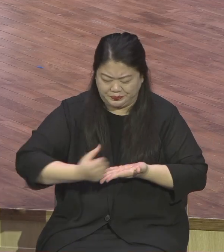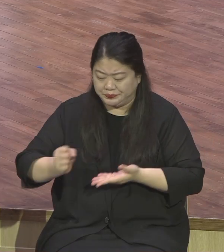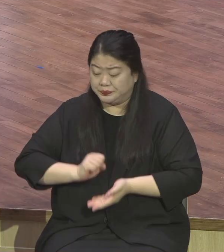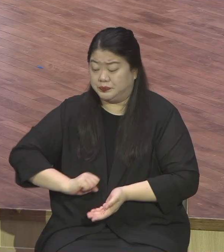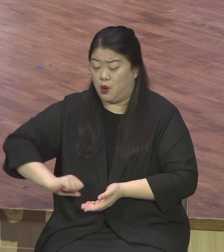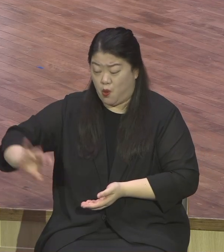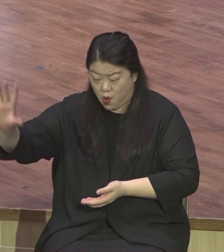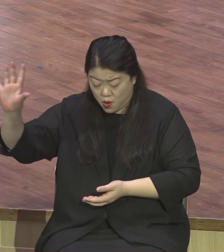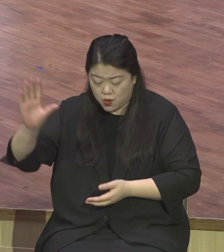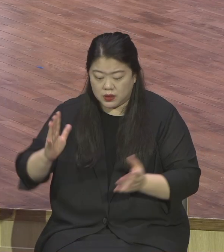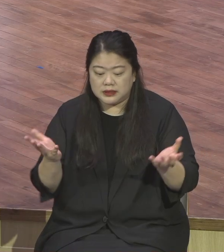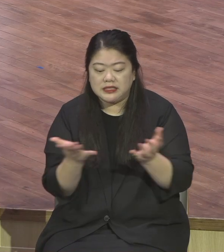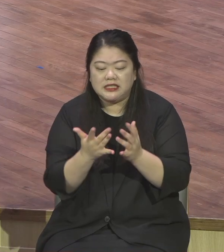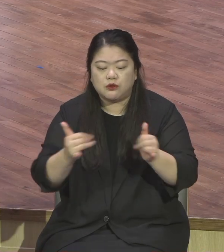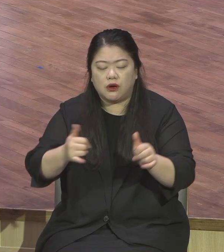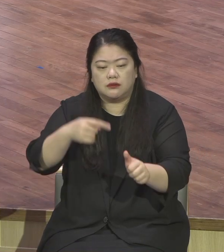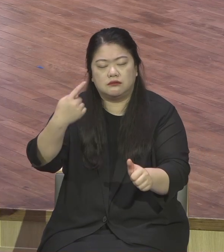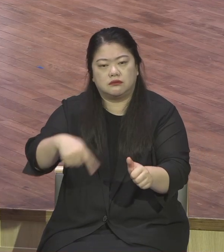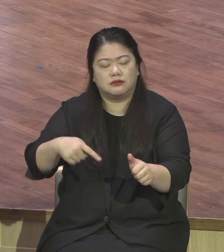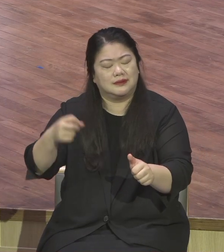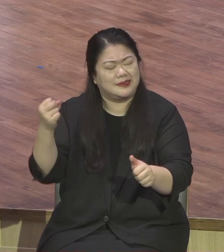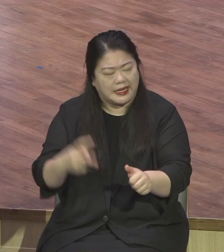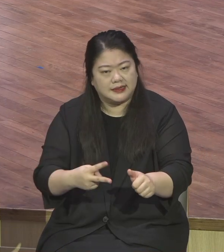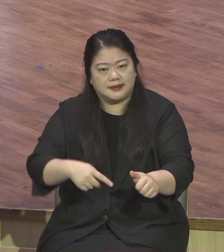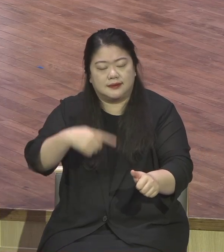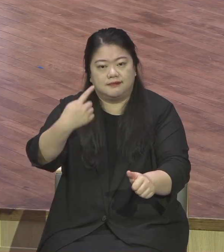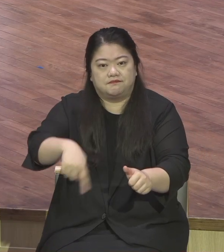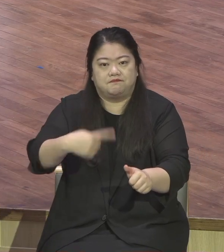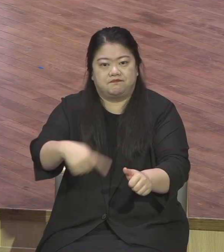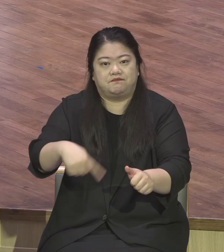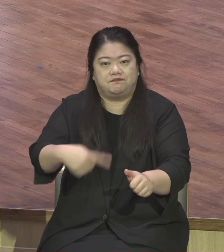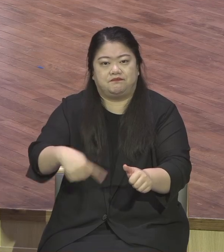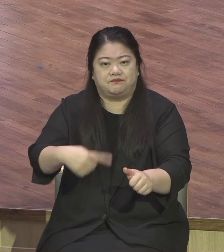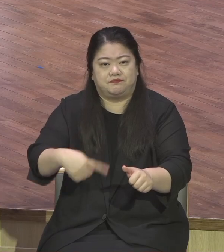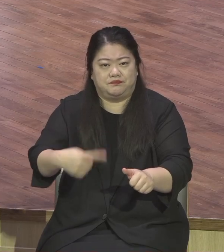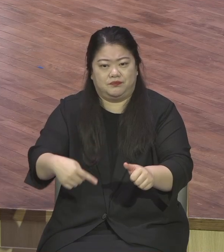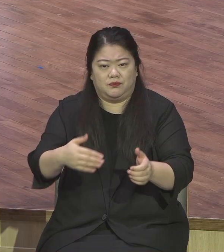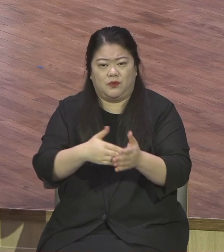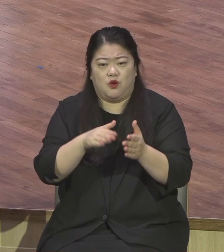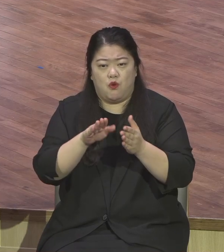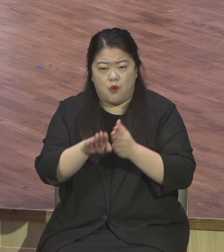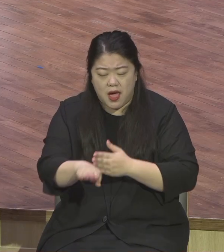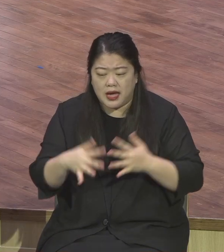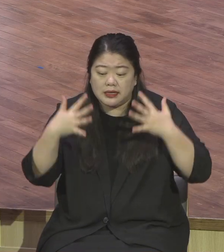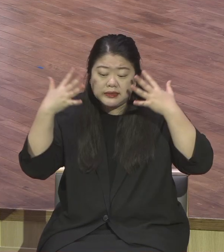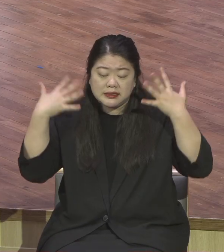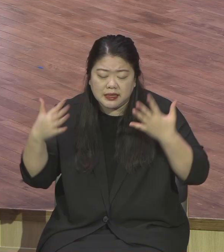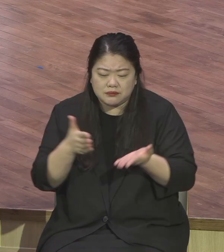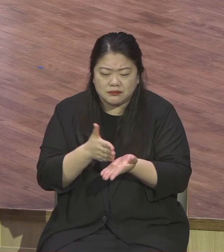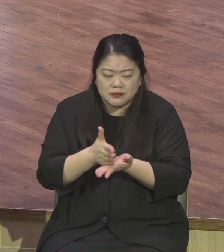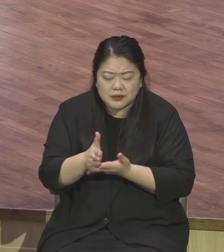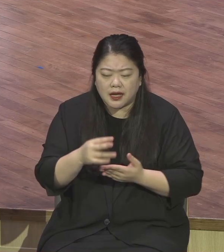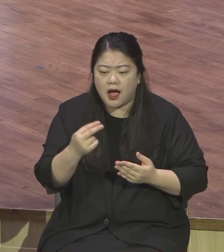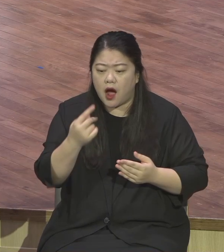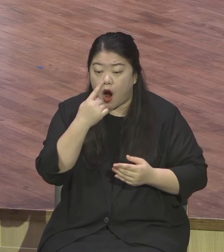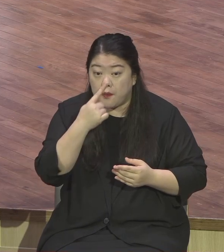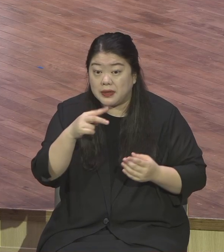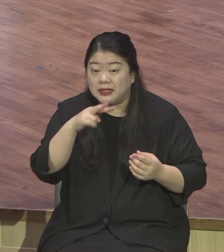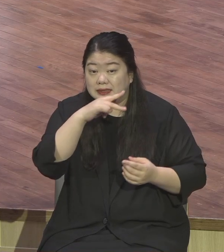이 스타벅스가 제공했던 프리미엄 커피향과 명성을 되찾은 거예요 그래서